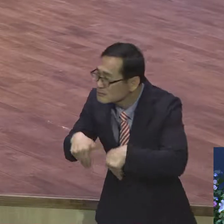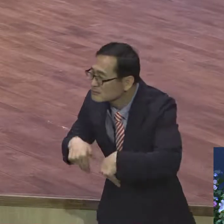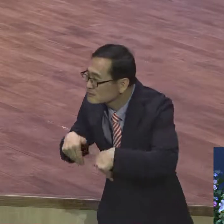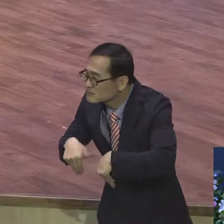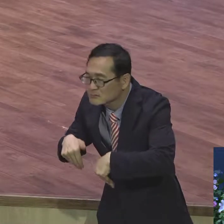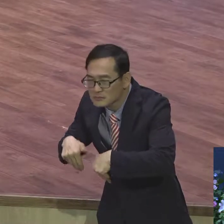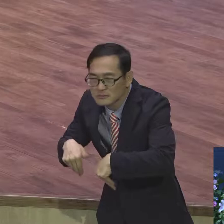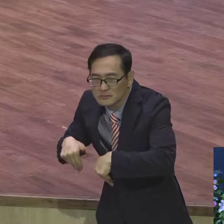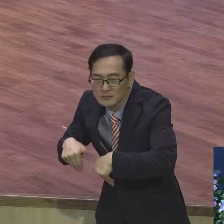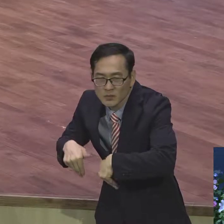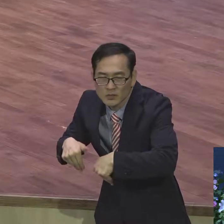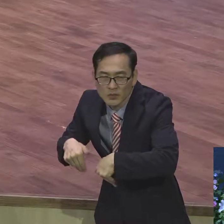노예가 되는 거예요.